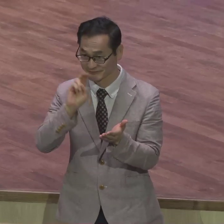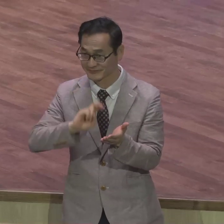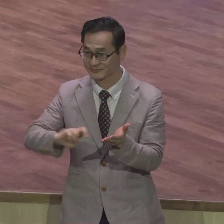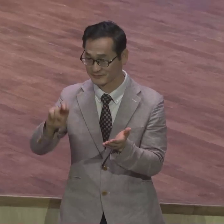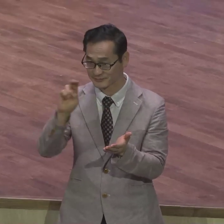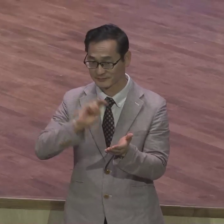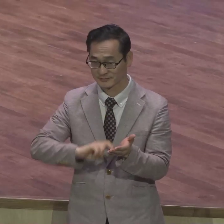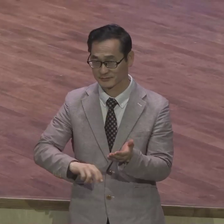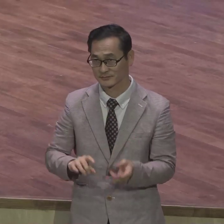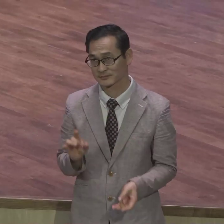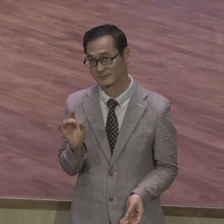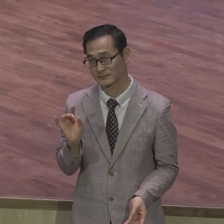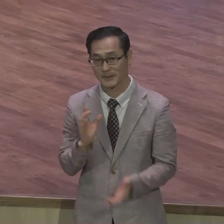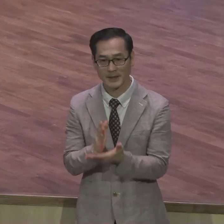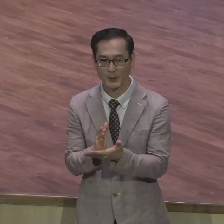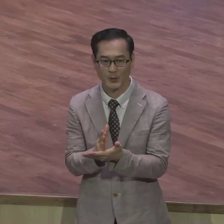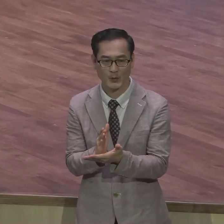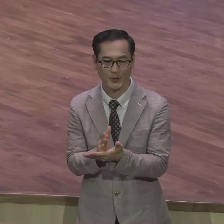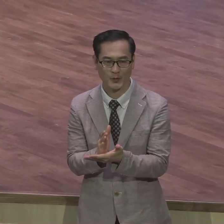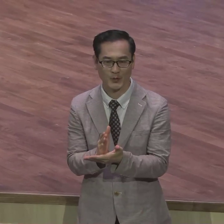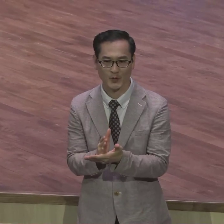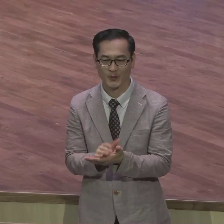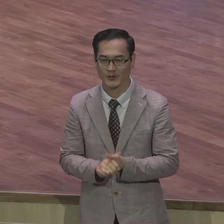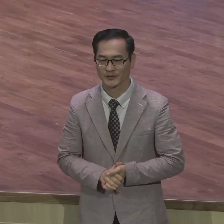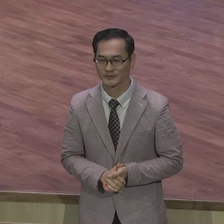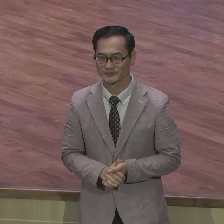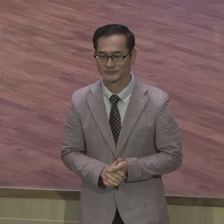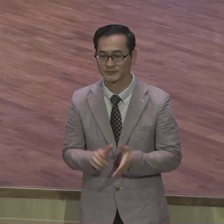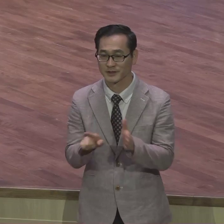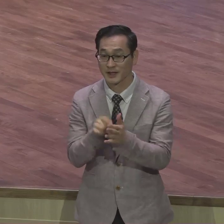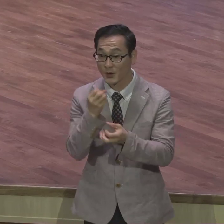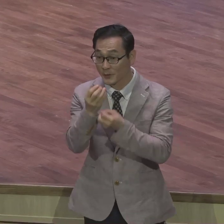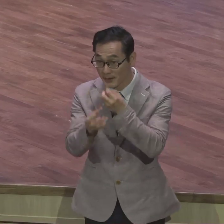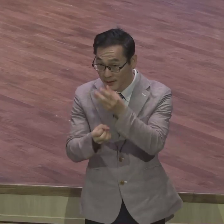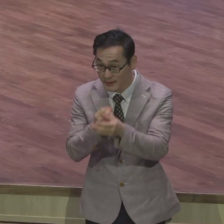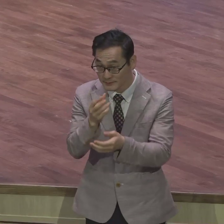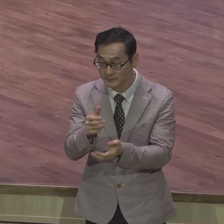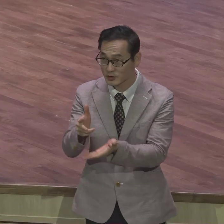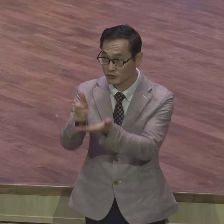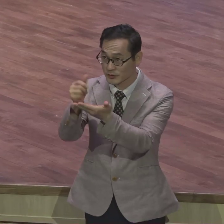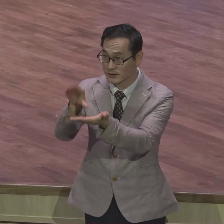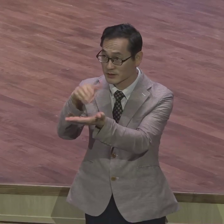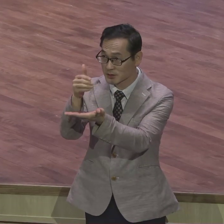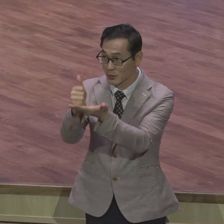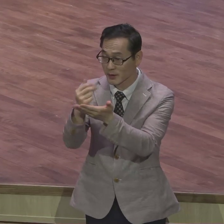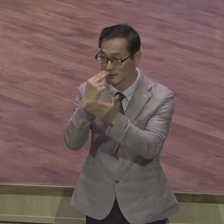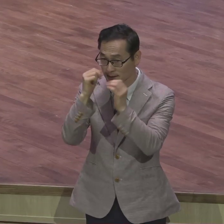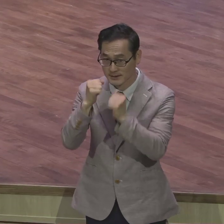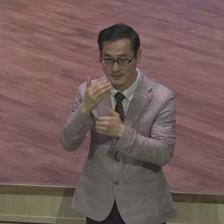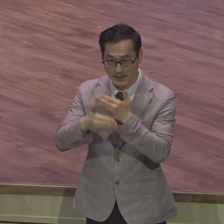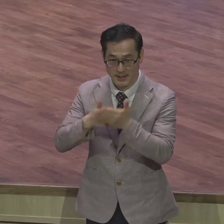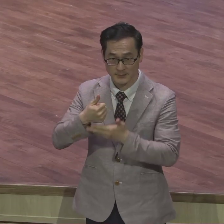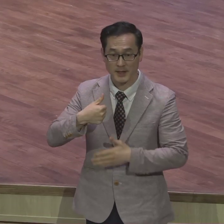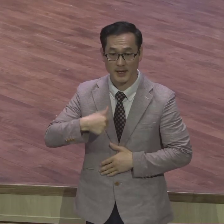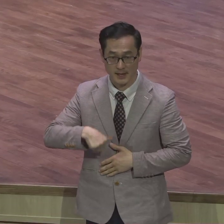언대로 온 찬양이었습니다 신앙 고백합니다 주는 그리스도 오시고 살아계신 하나님의